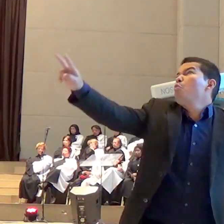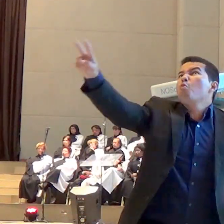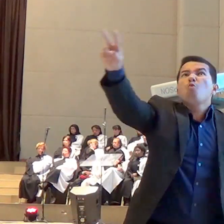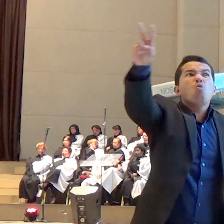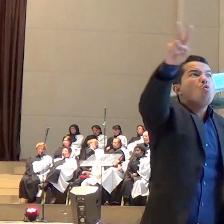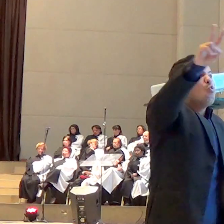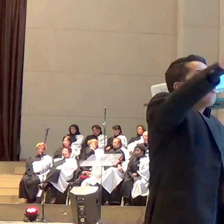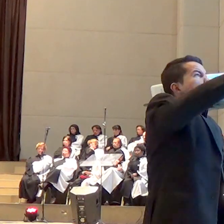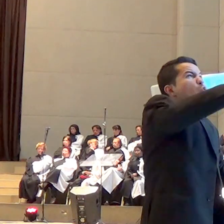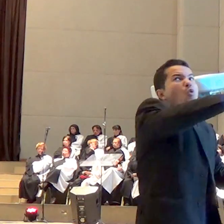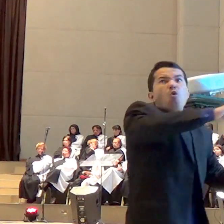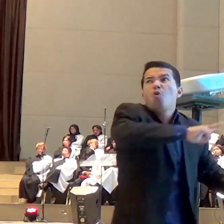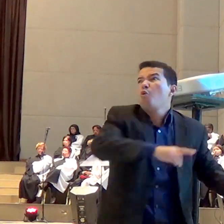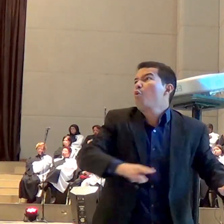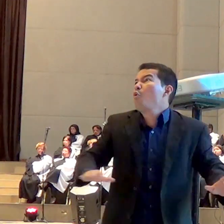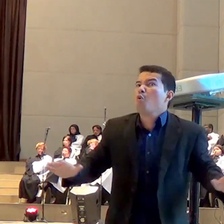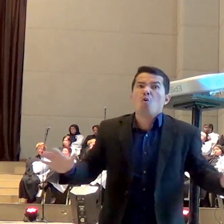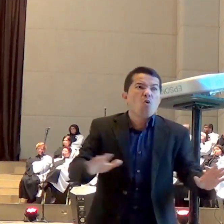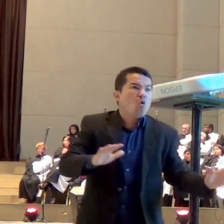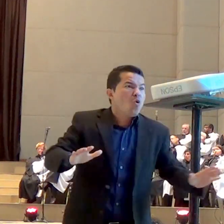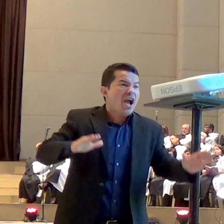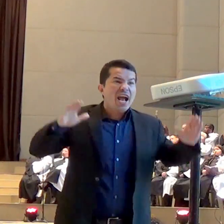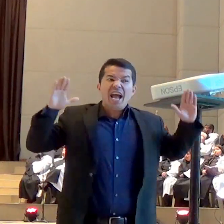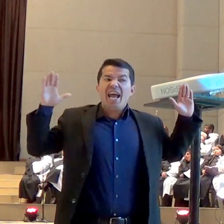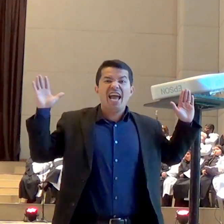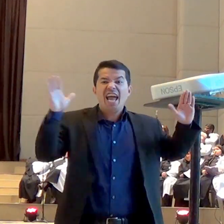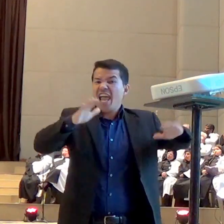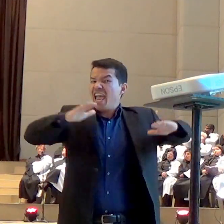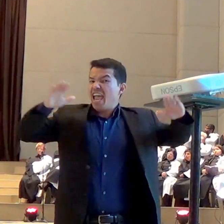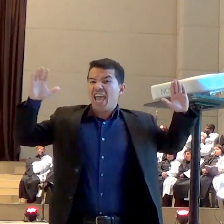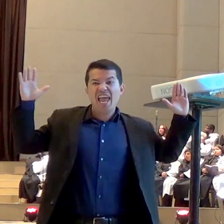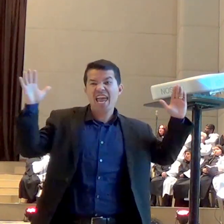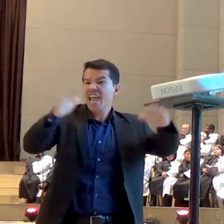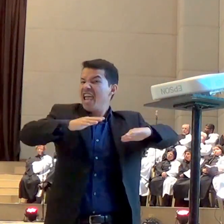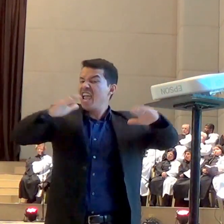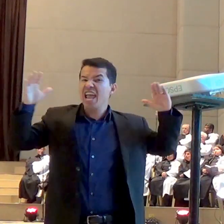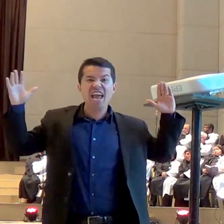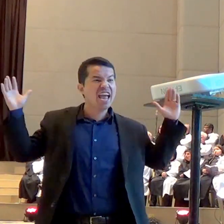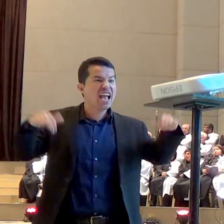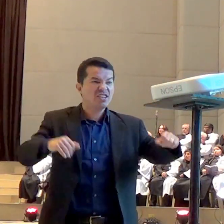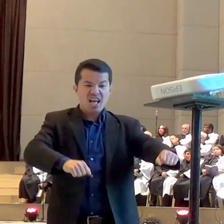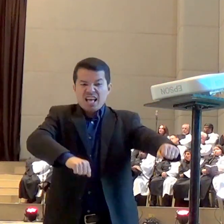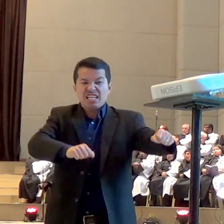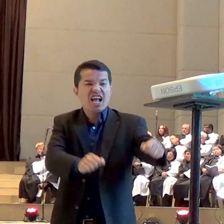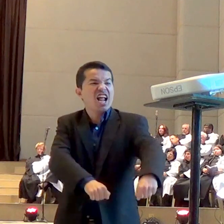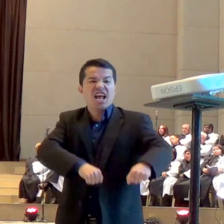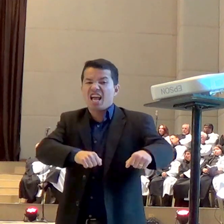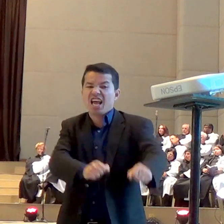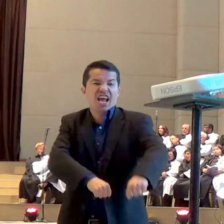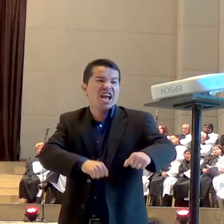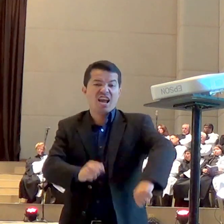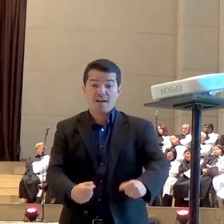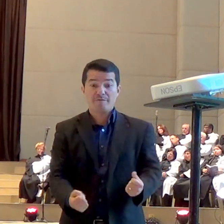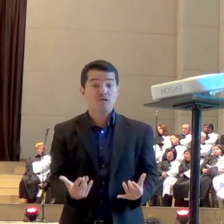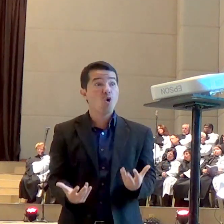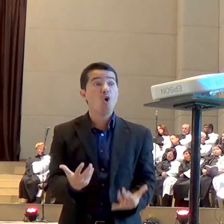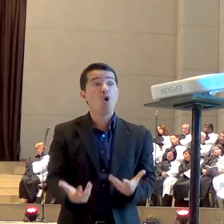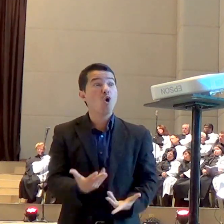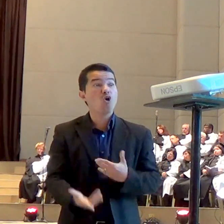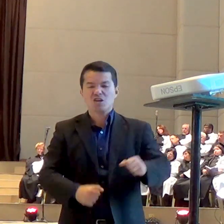tem muito mais gente do nosso lado do que é contra nós carruagens de fogo dos anjos do Senhor estavam ali